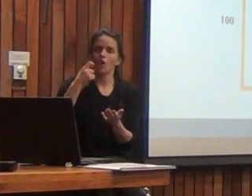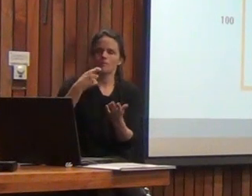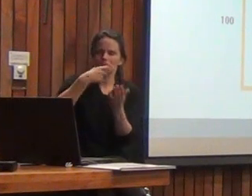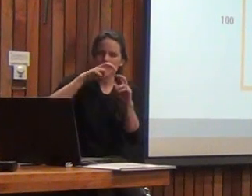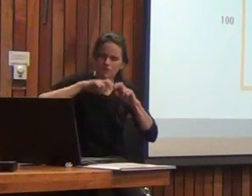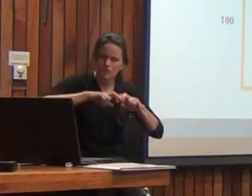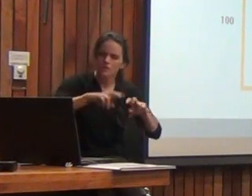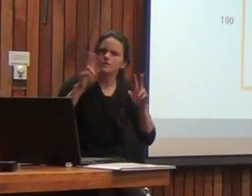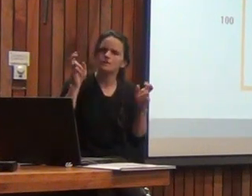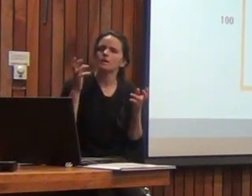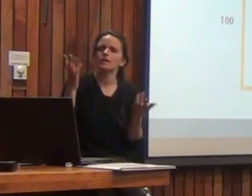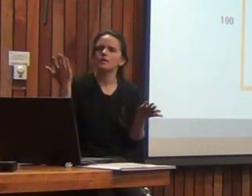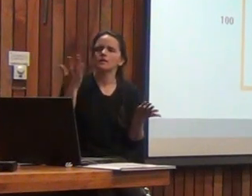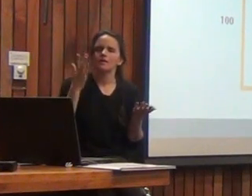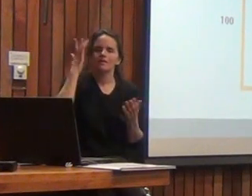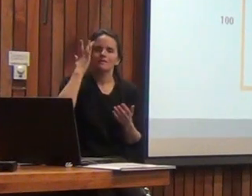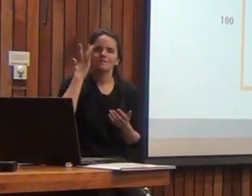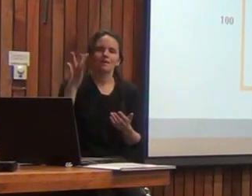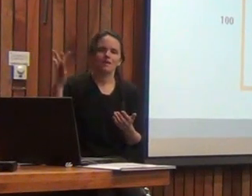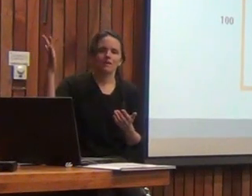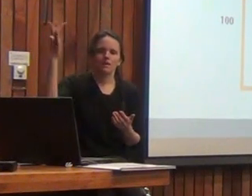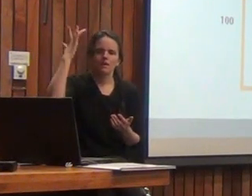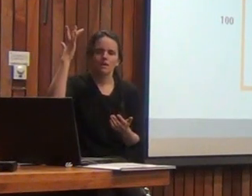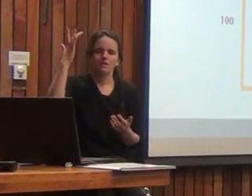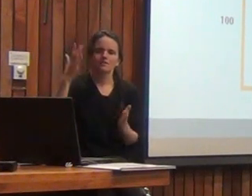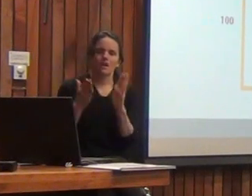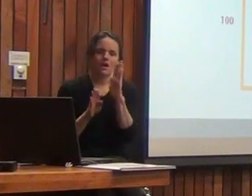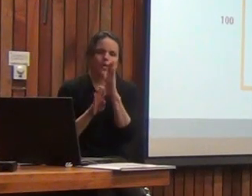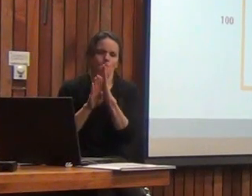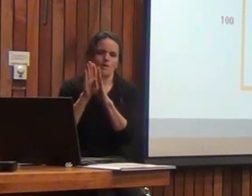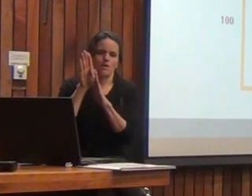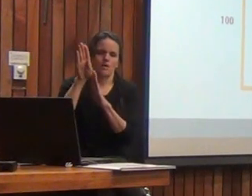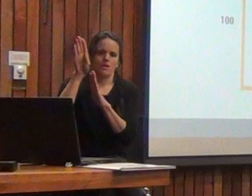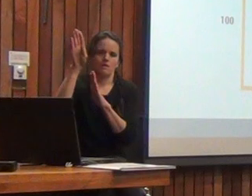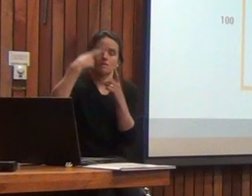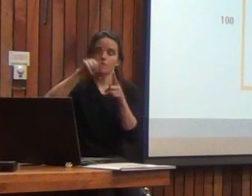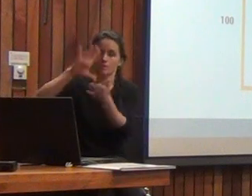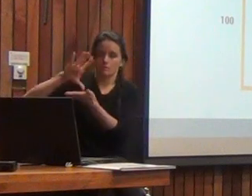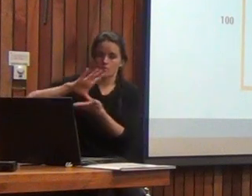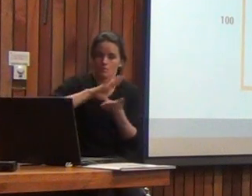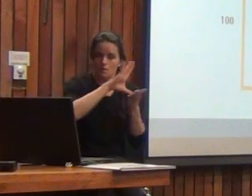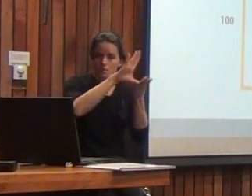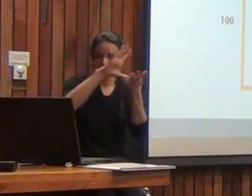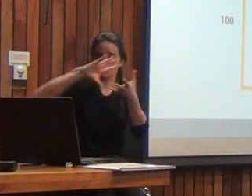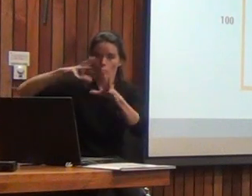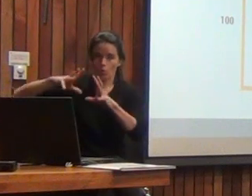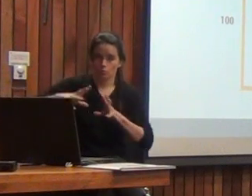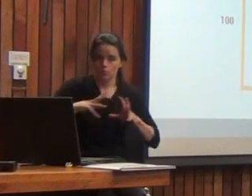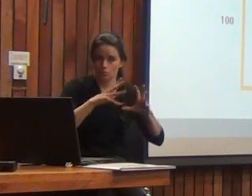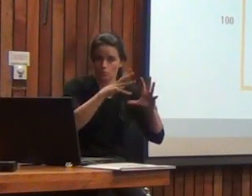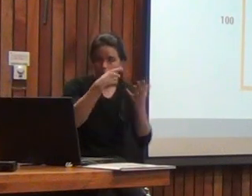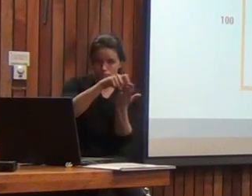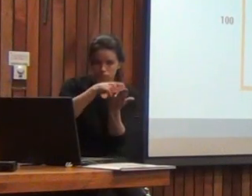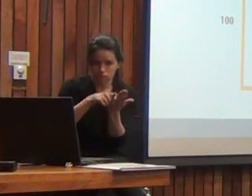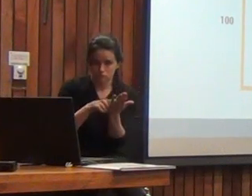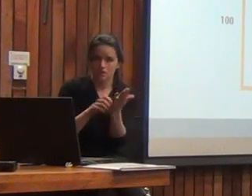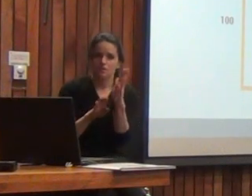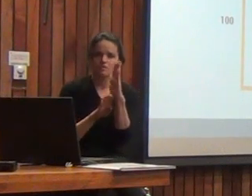demuestra que básicamente la inteligencia aumenta en los distintos países del mundo, de los que se tiene registro.